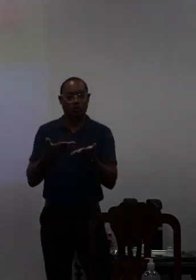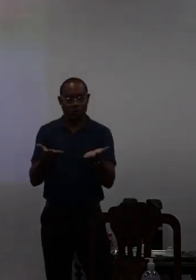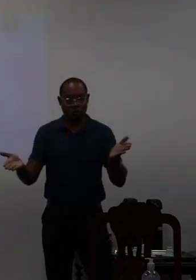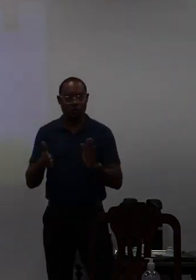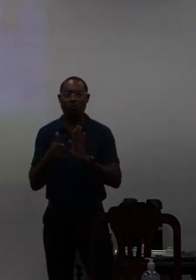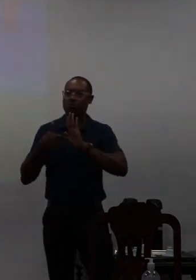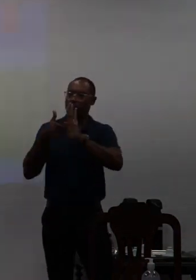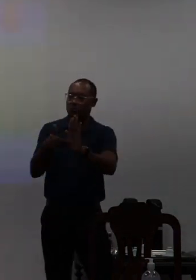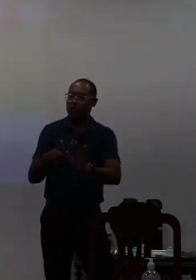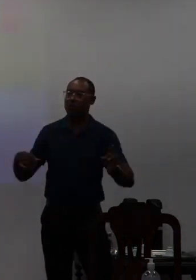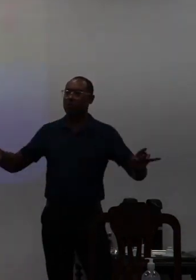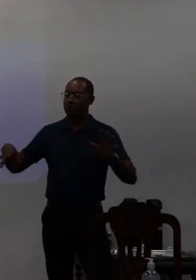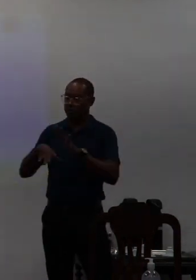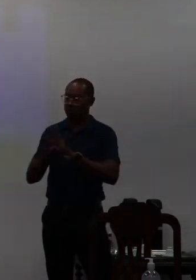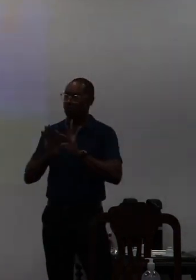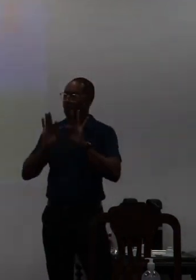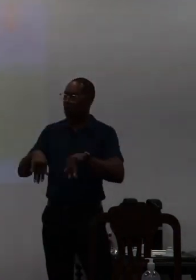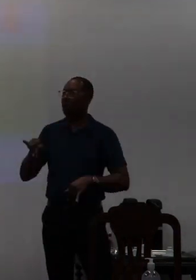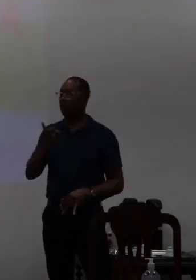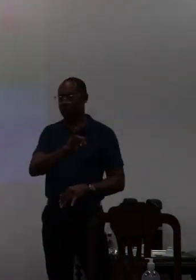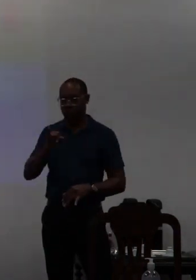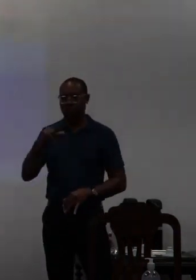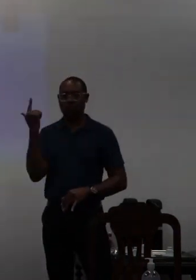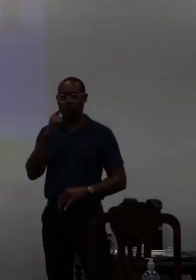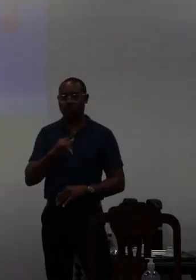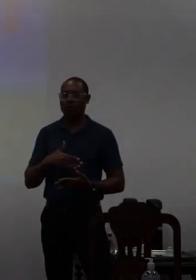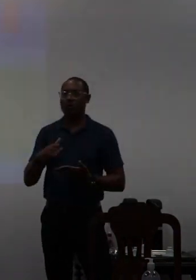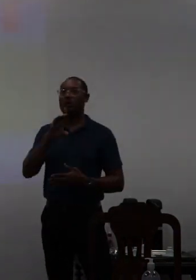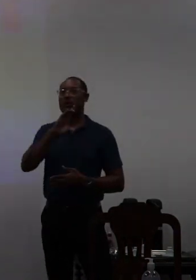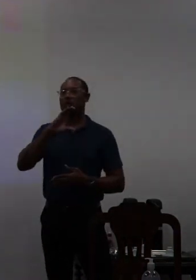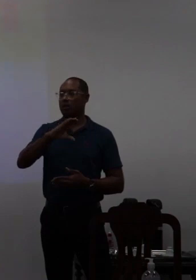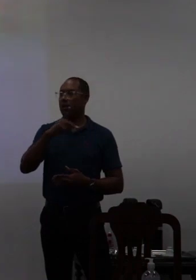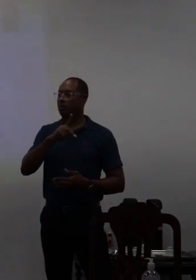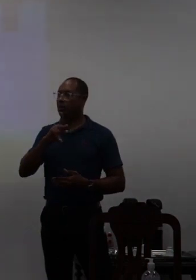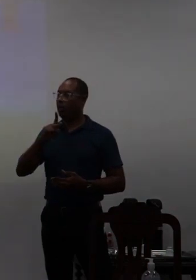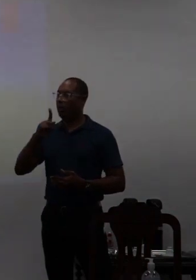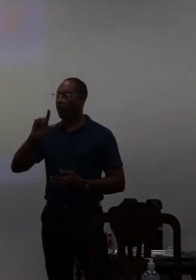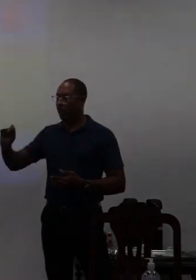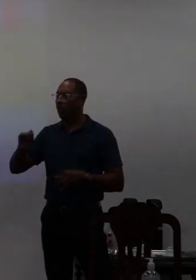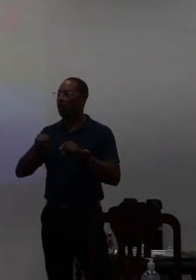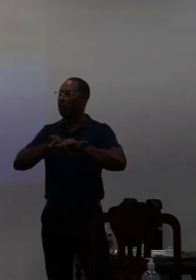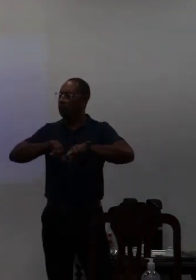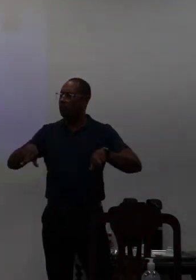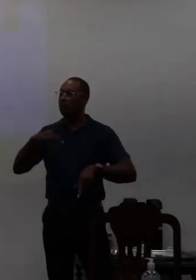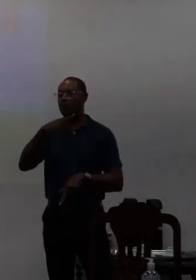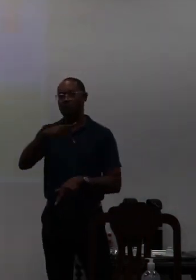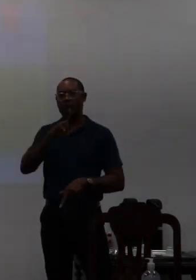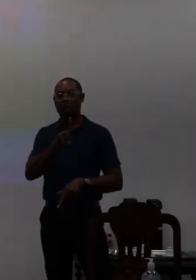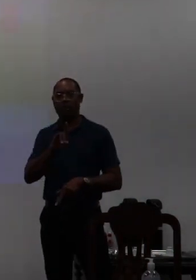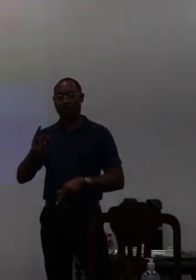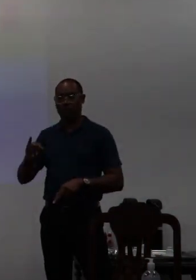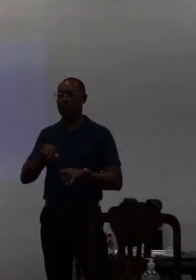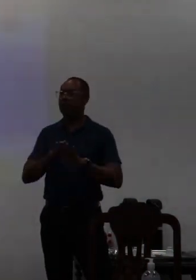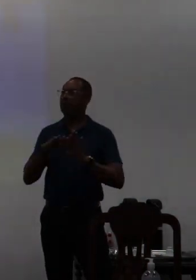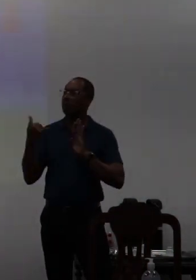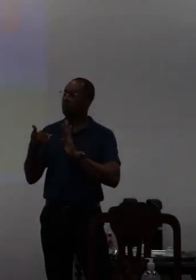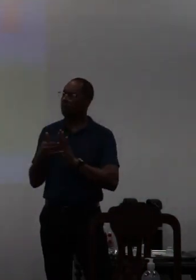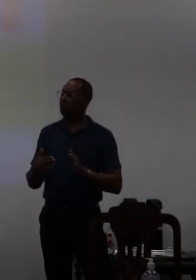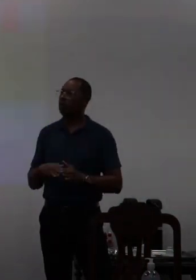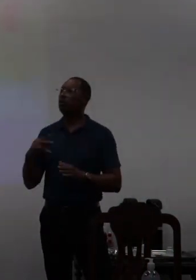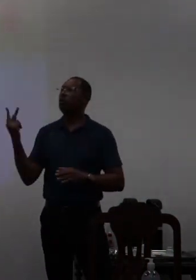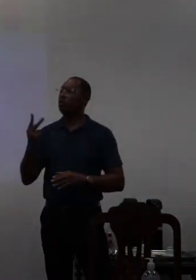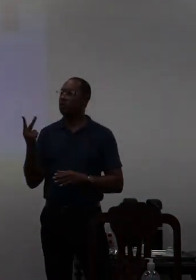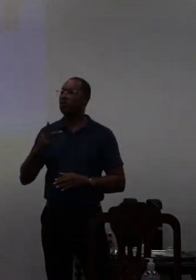apresentando os resultados institucionais CPA e os resultados do PDI e um